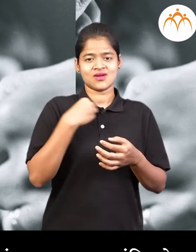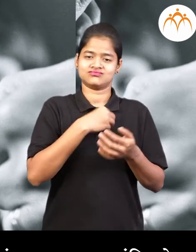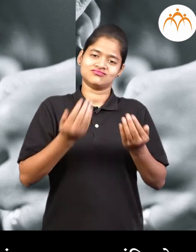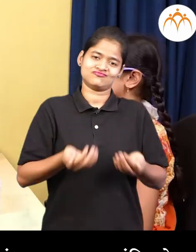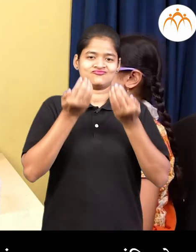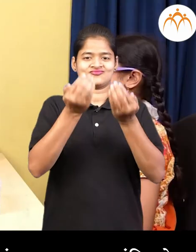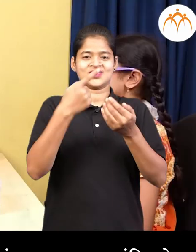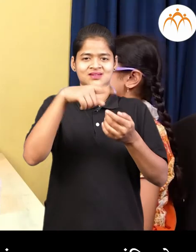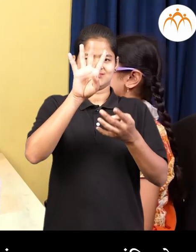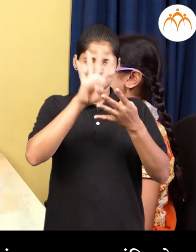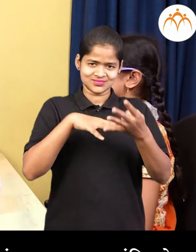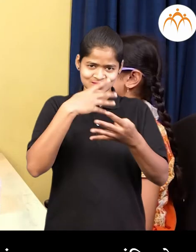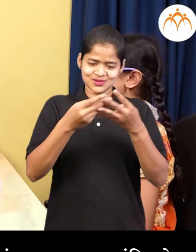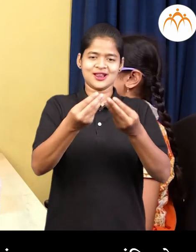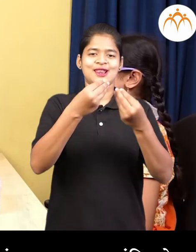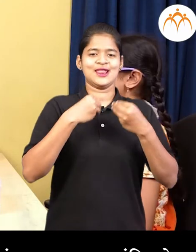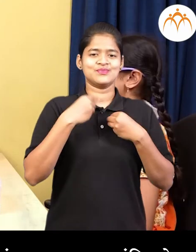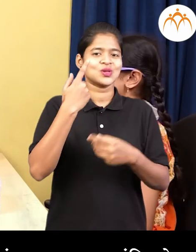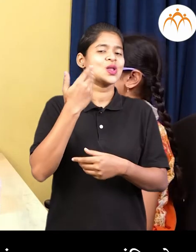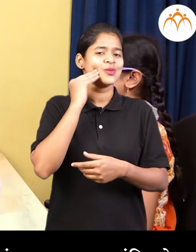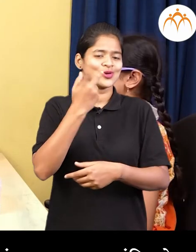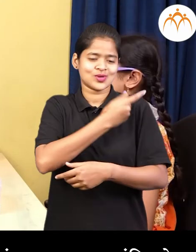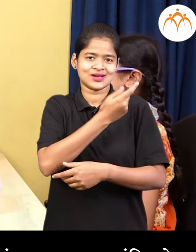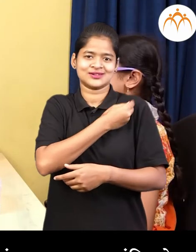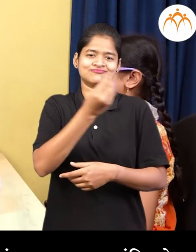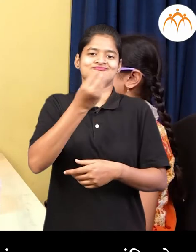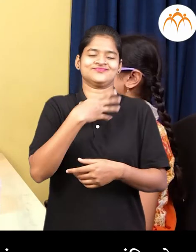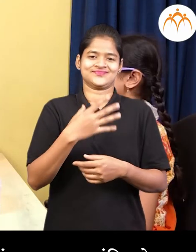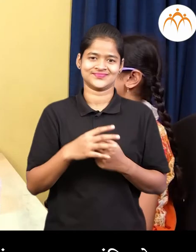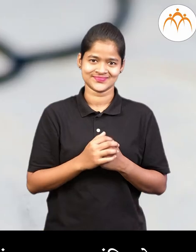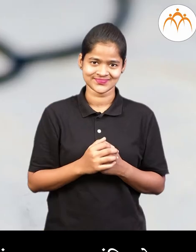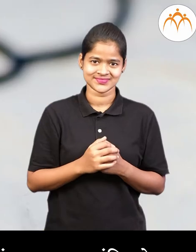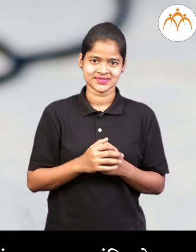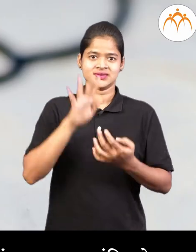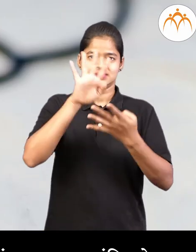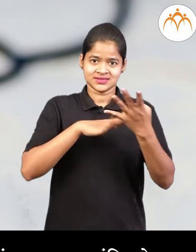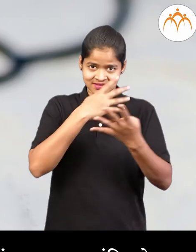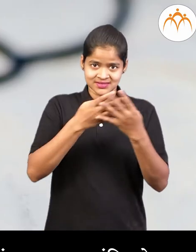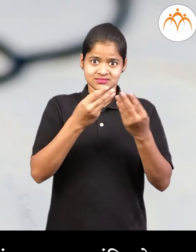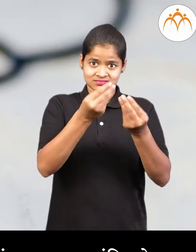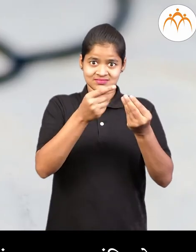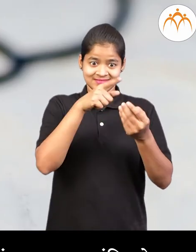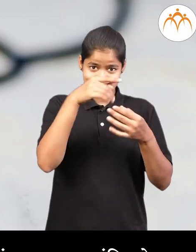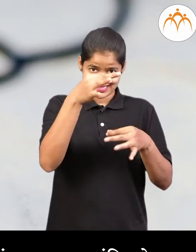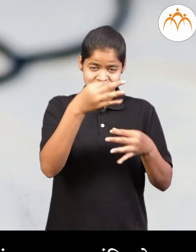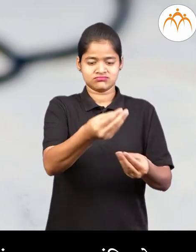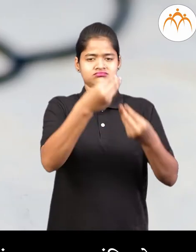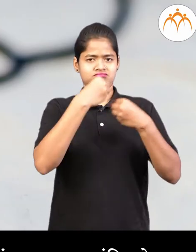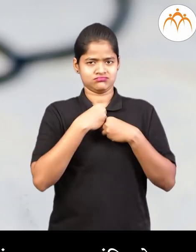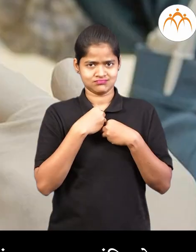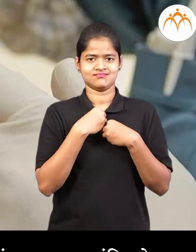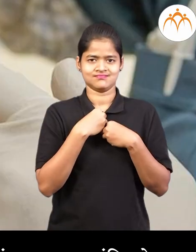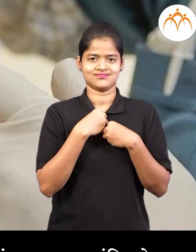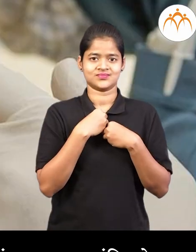देची हे डौक्टराननी त्यानना समझावोन सांगितले लशीचा वेडा पत्रका अनुसार डौक्टराननी